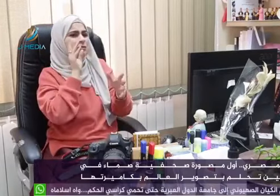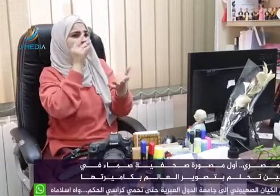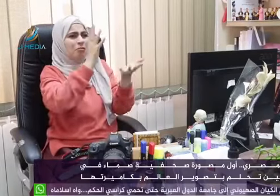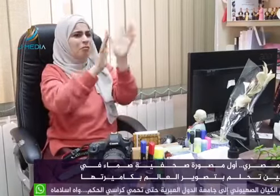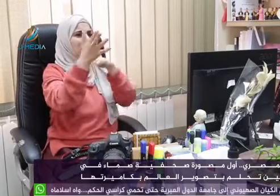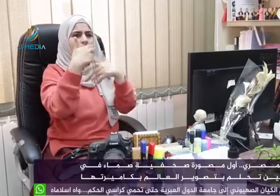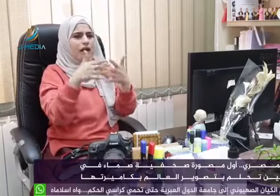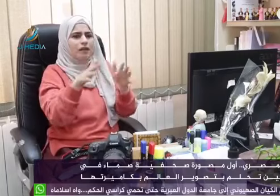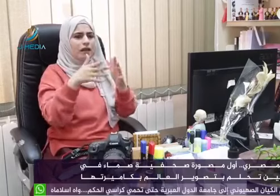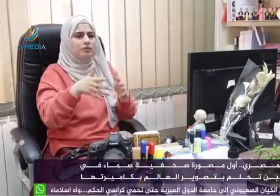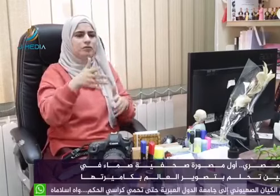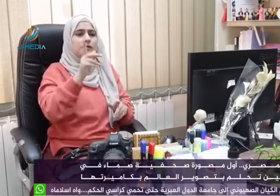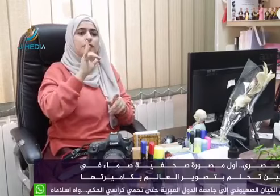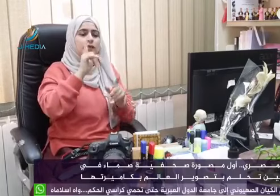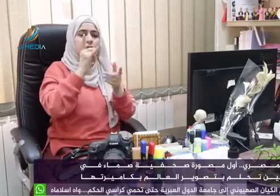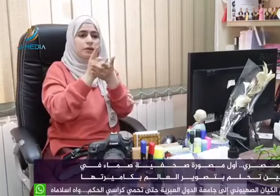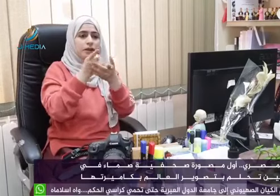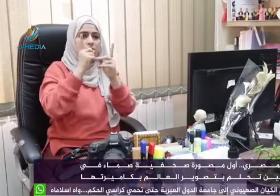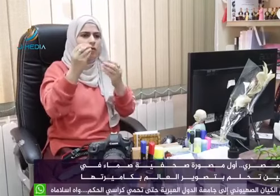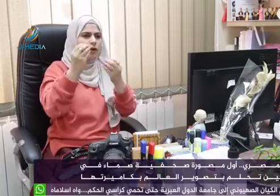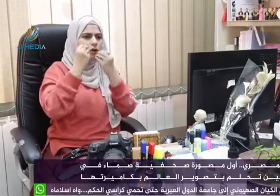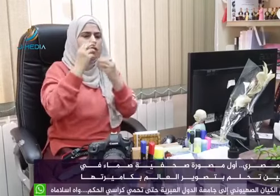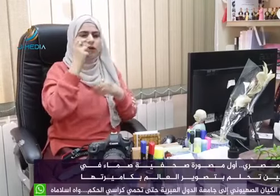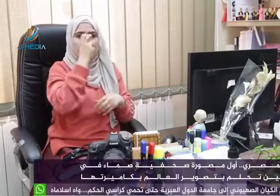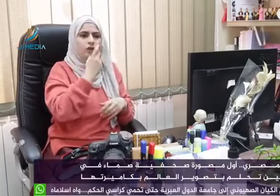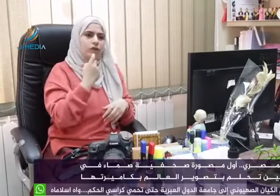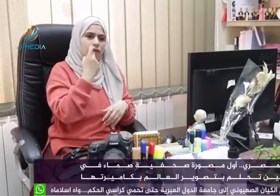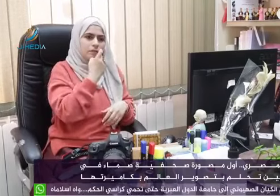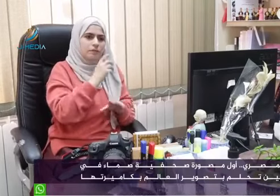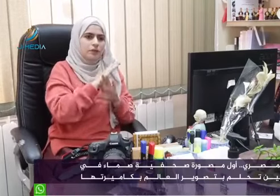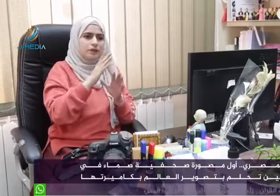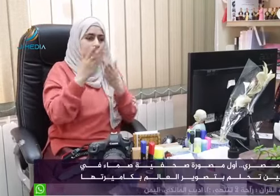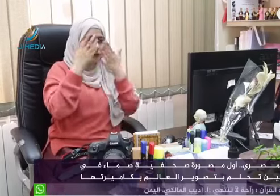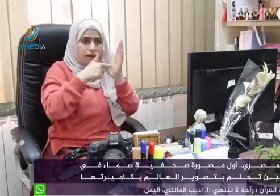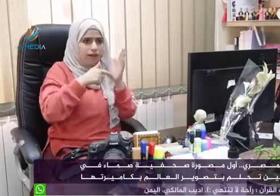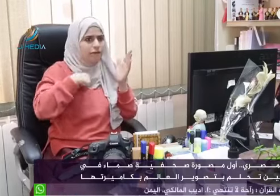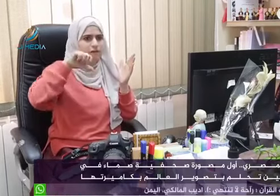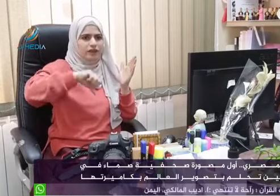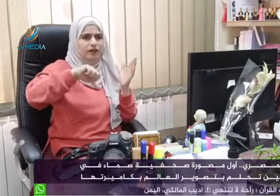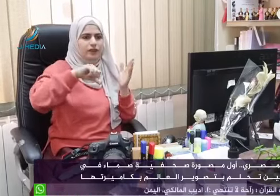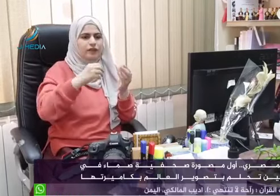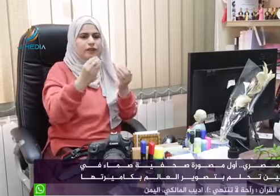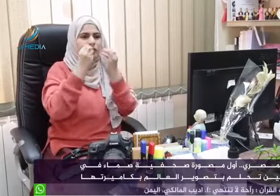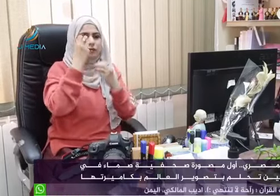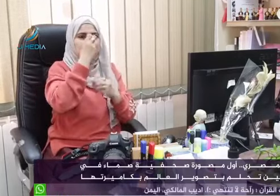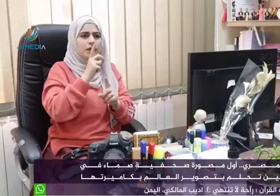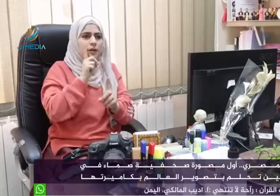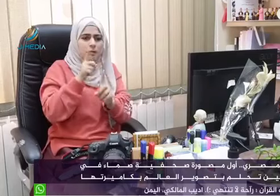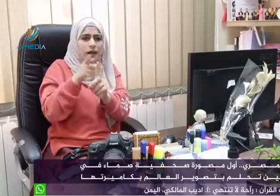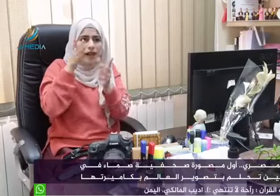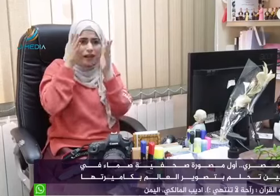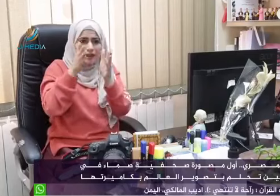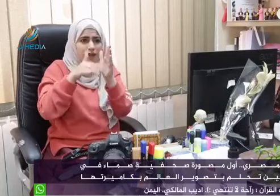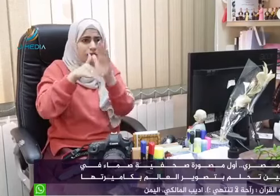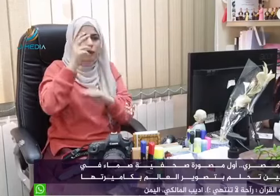حتى العيلة ما بيعرفوا الإشارات ما بيعرفوا الرمز الإشارية علموني كثير